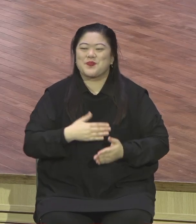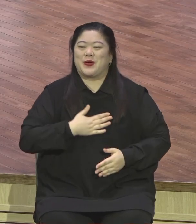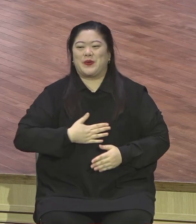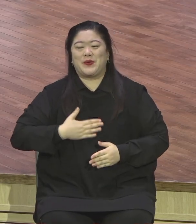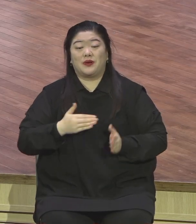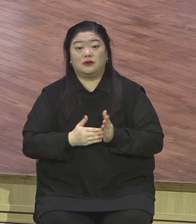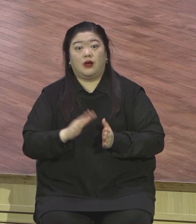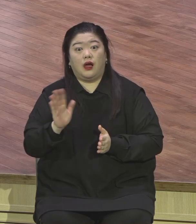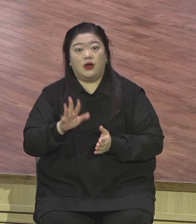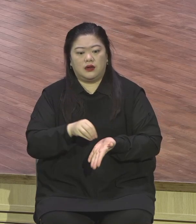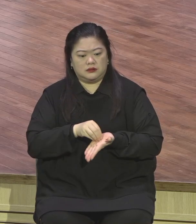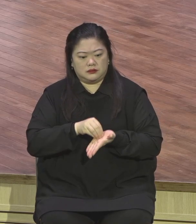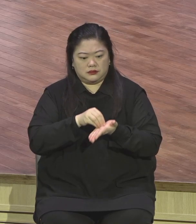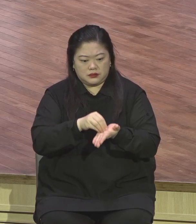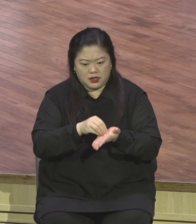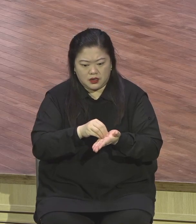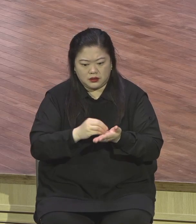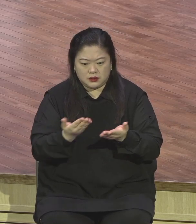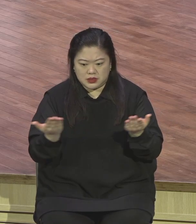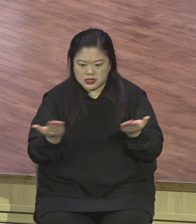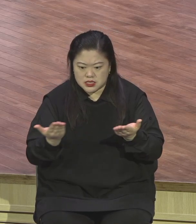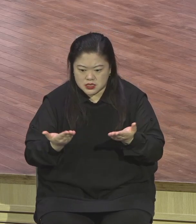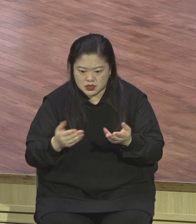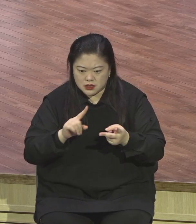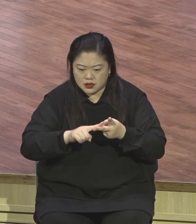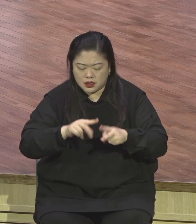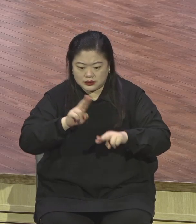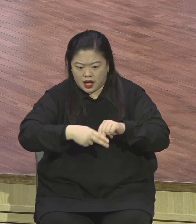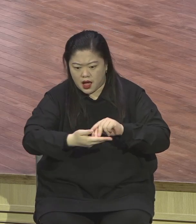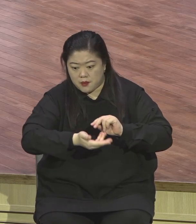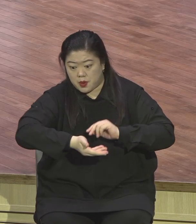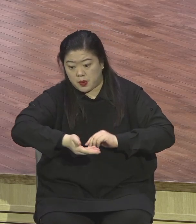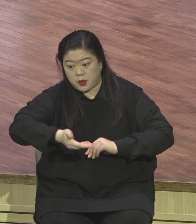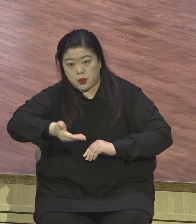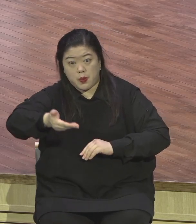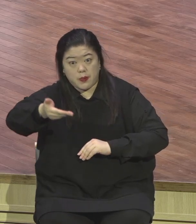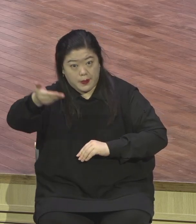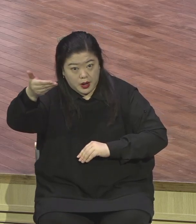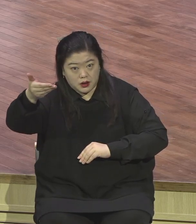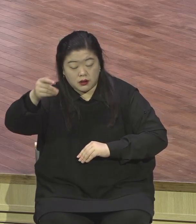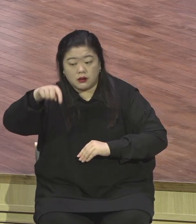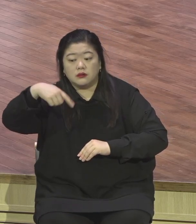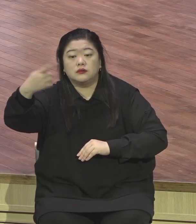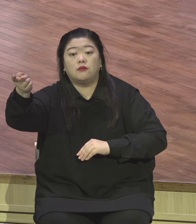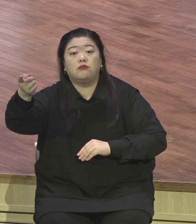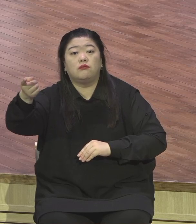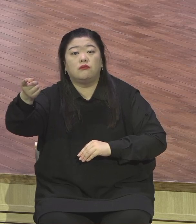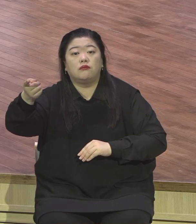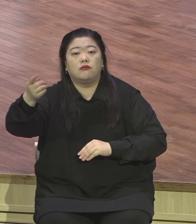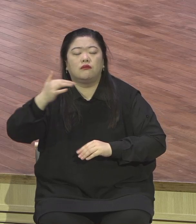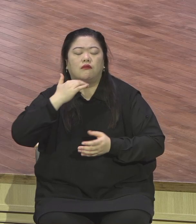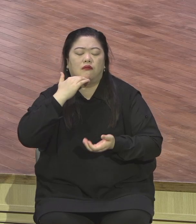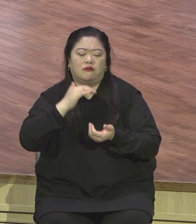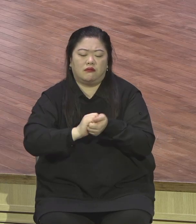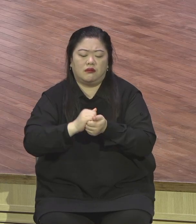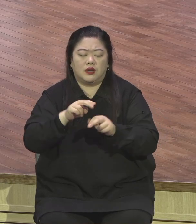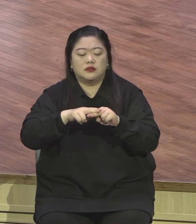짐이요. 또 그 다음에 은퇴 이후에 은퇴 이유가 노후가 또 걱정입니다. 노후가 또 짐입니다.